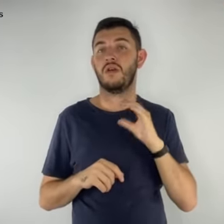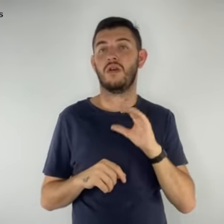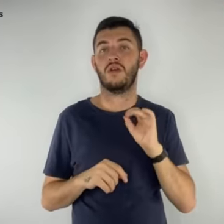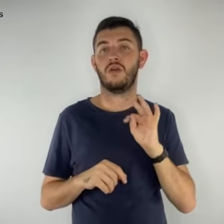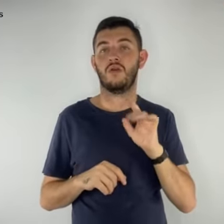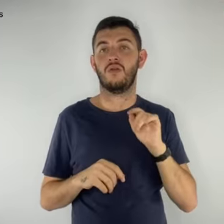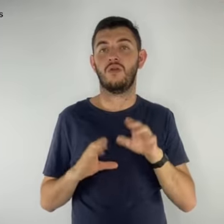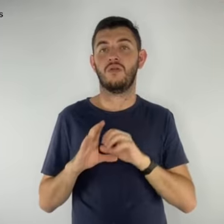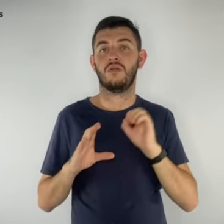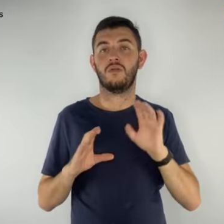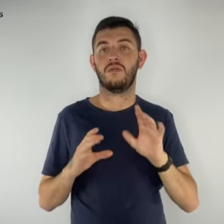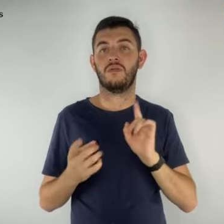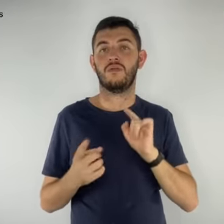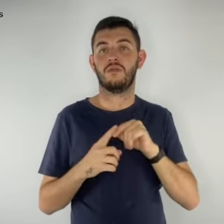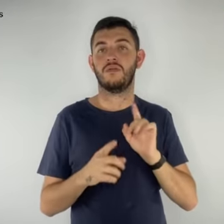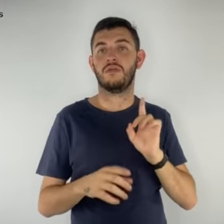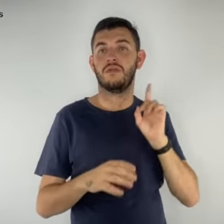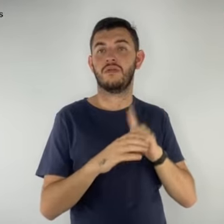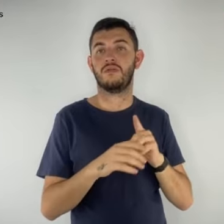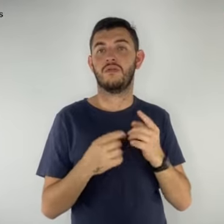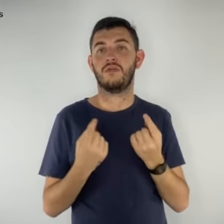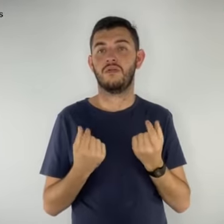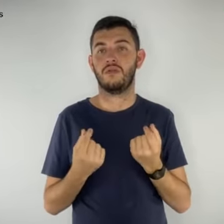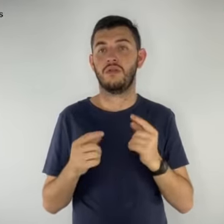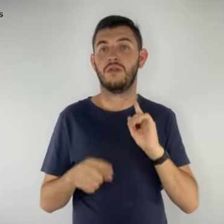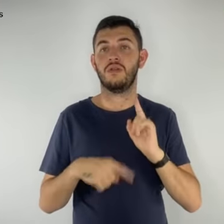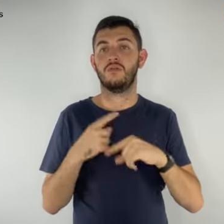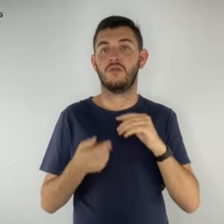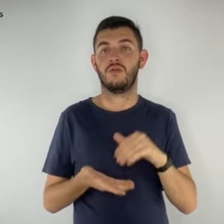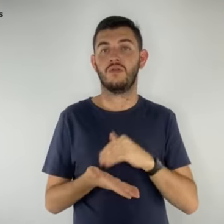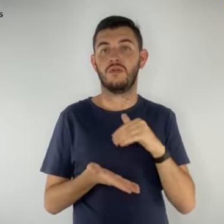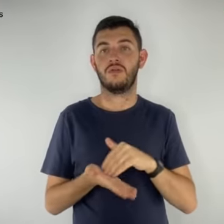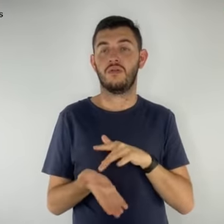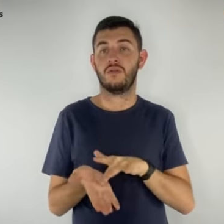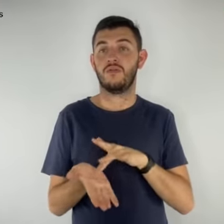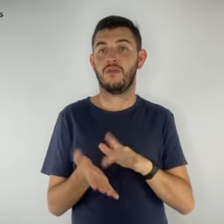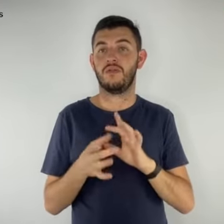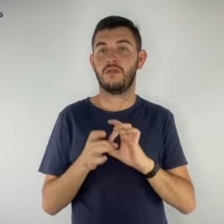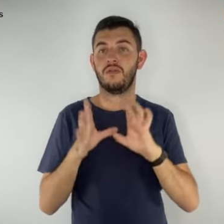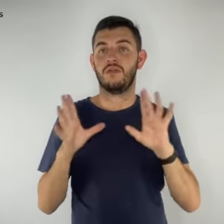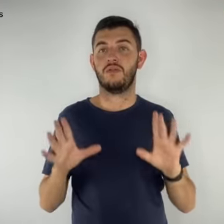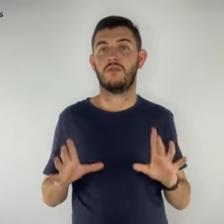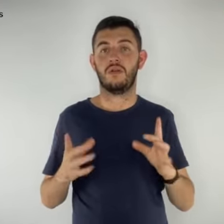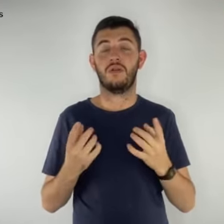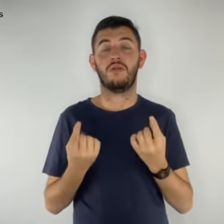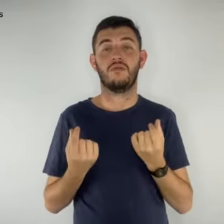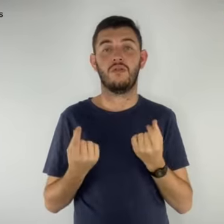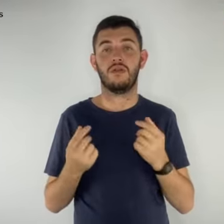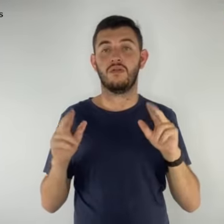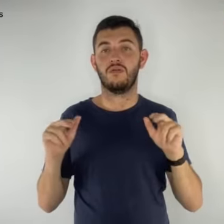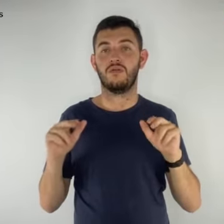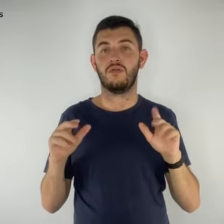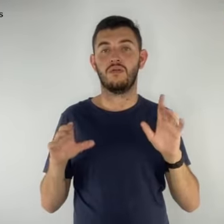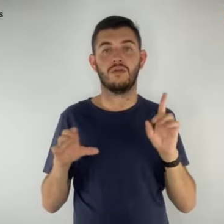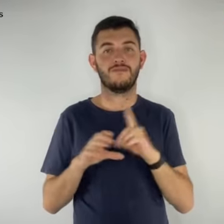transferência. E somente após isto, o escritório falso liberaria o valor que nunca chega.